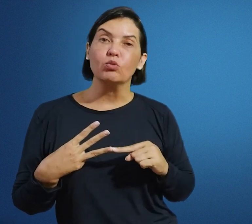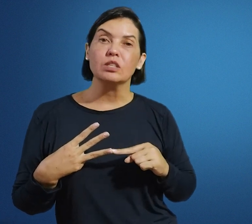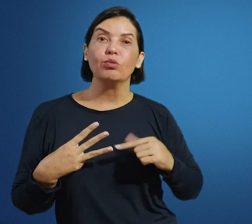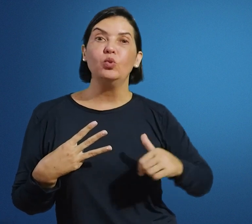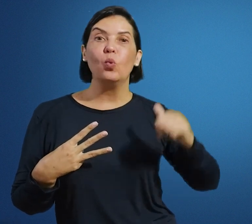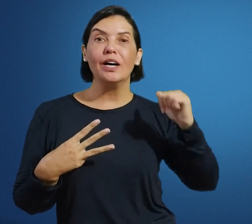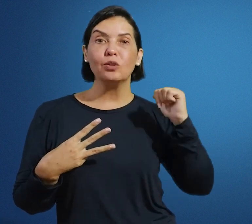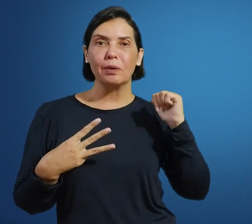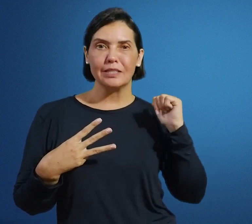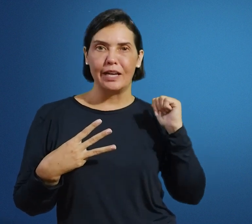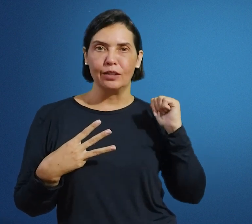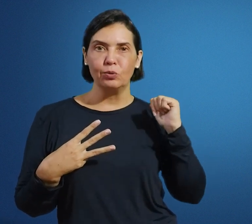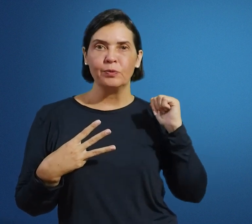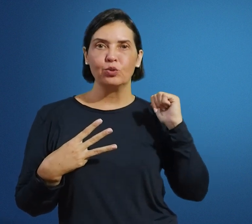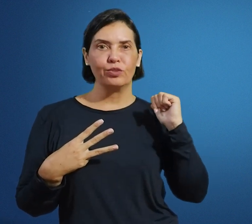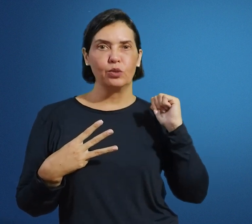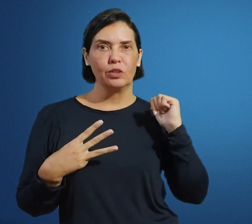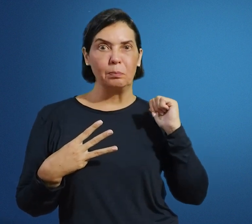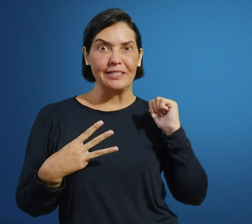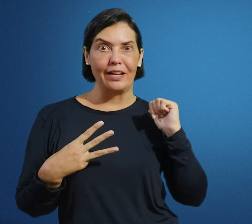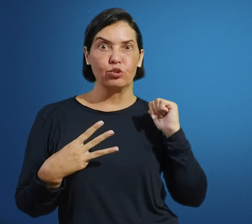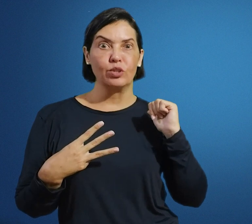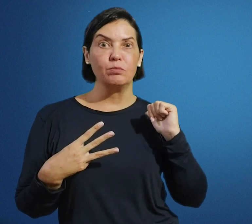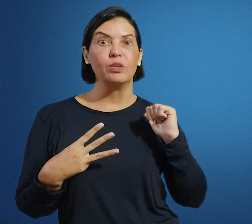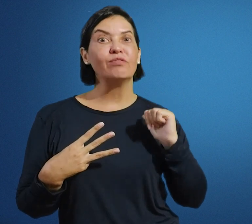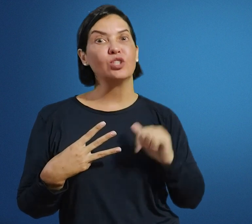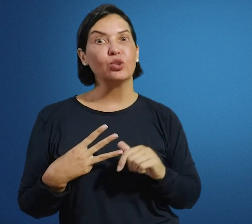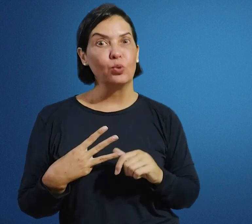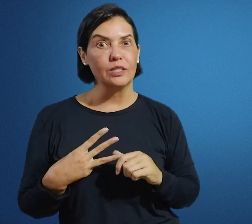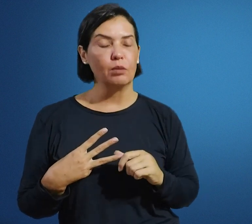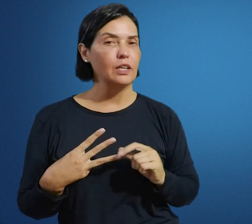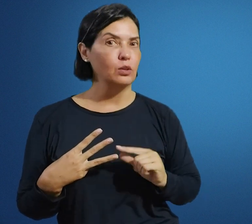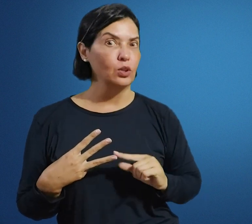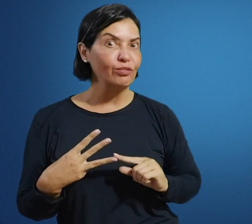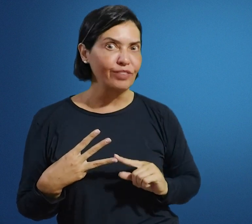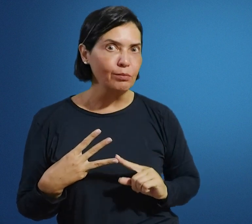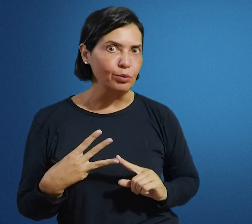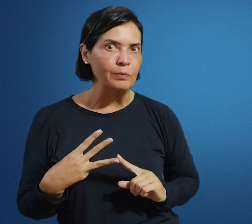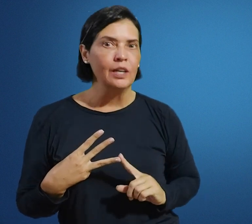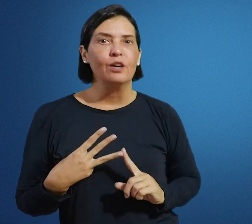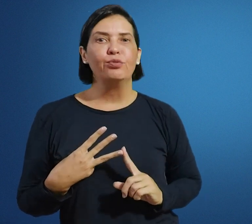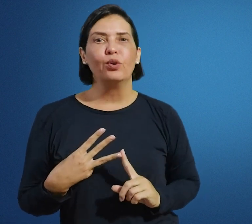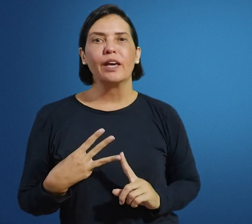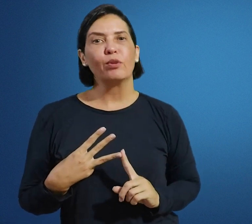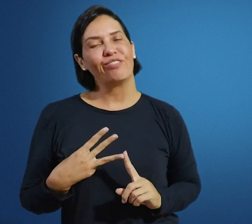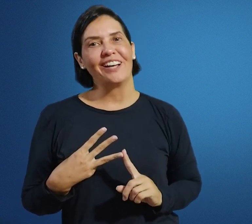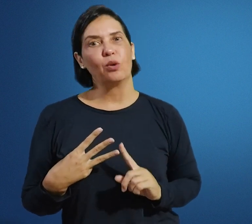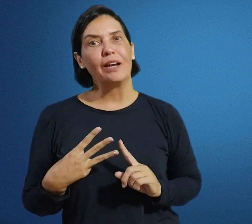que inclusive no ano passado, no final do ano passado de 2022, se não me engano, em novembro, foi aprovada uma